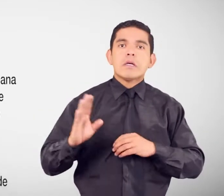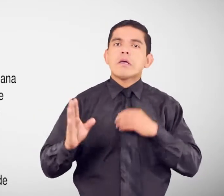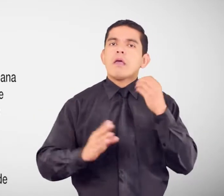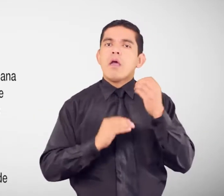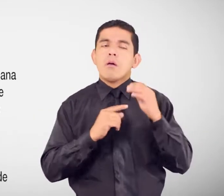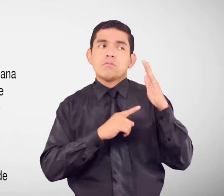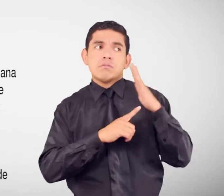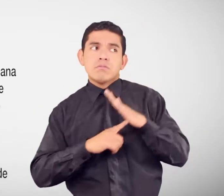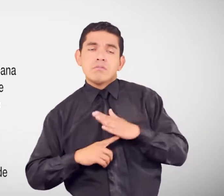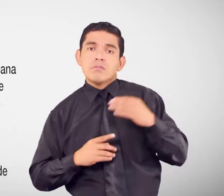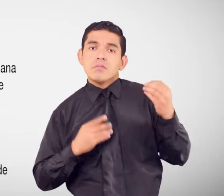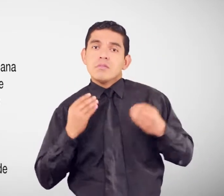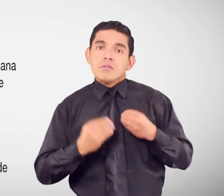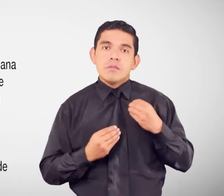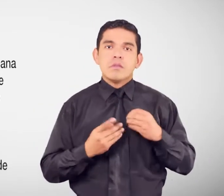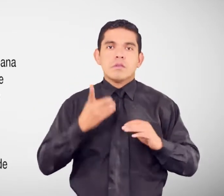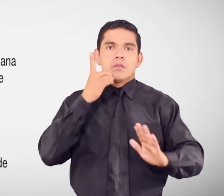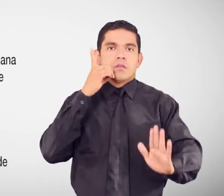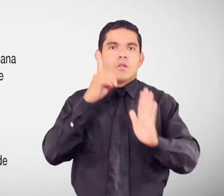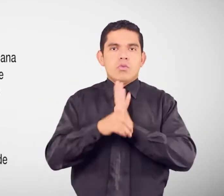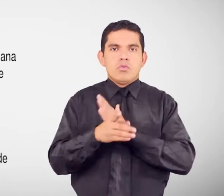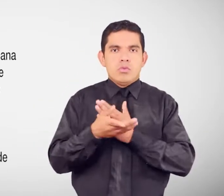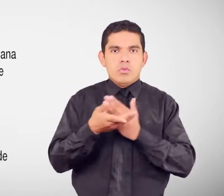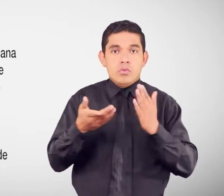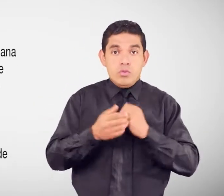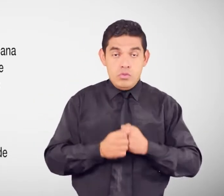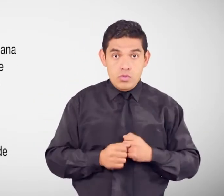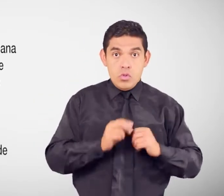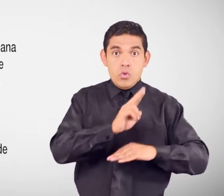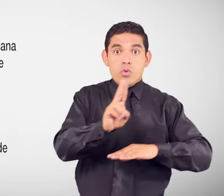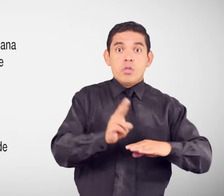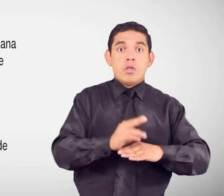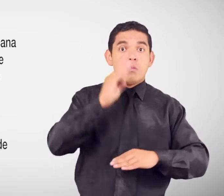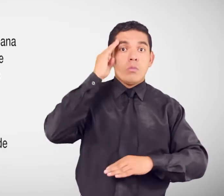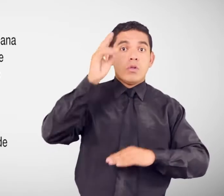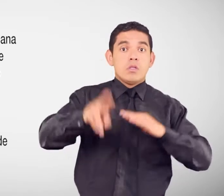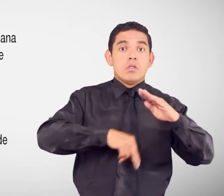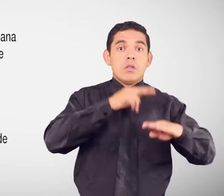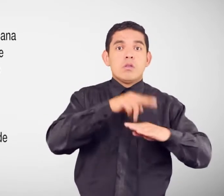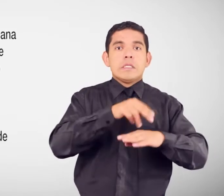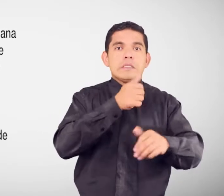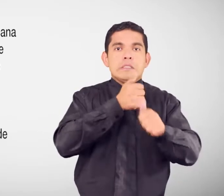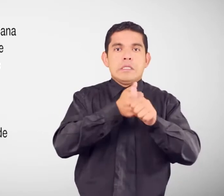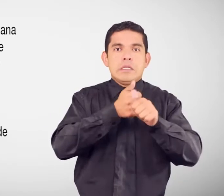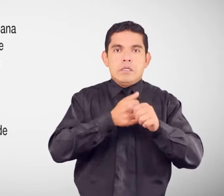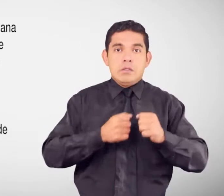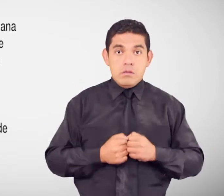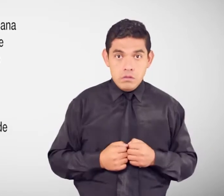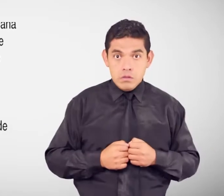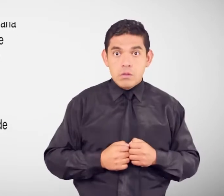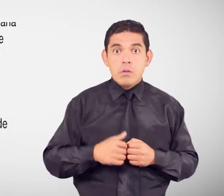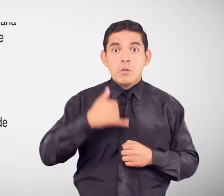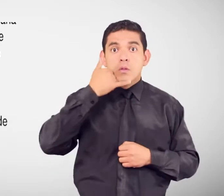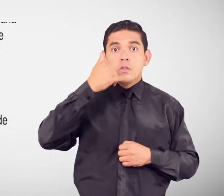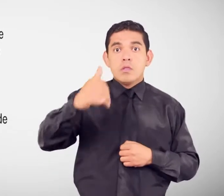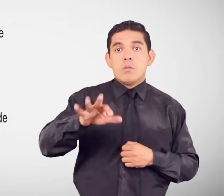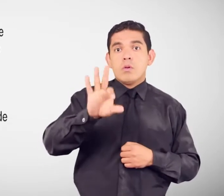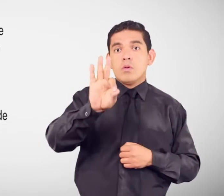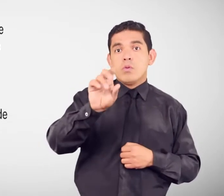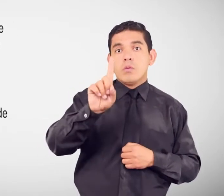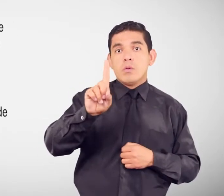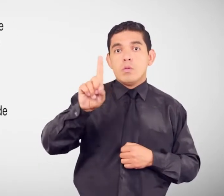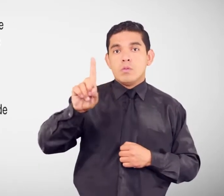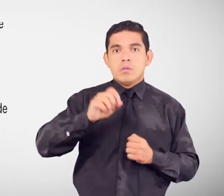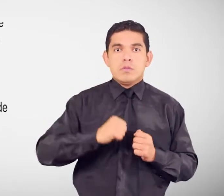En Unidad de policía Nacional Más cercana Puedes llamar Al EQ911 En caso de que la amenaza